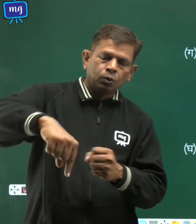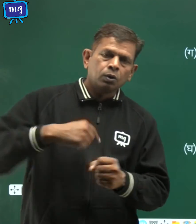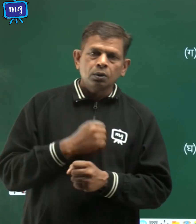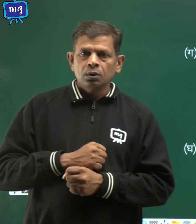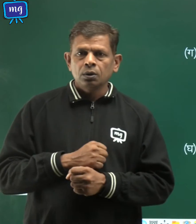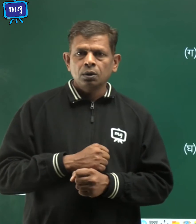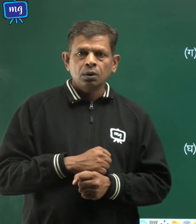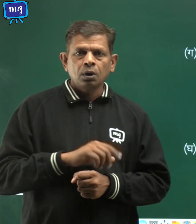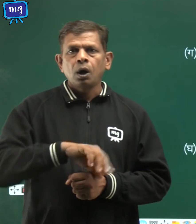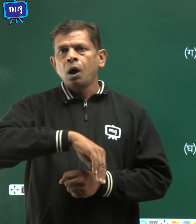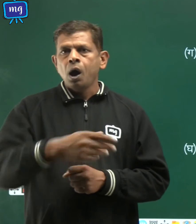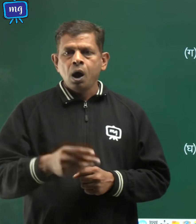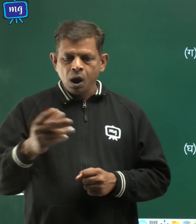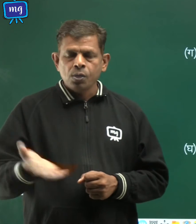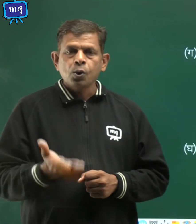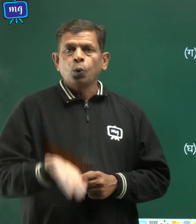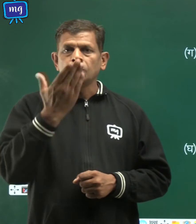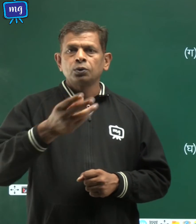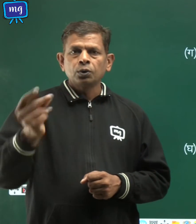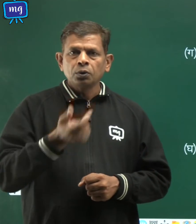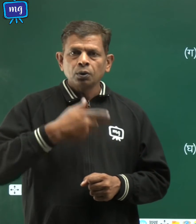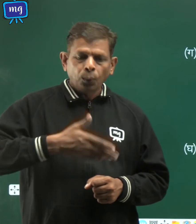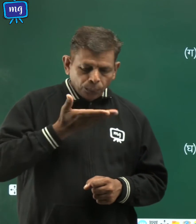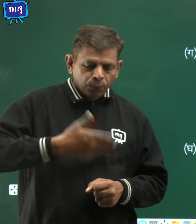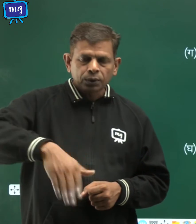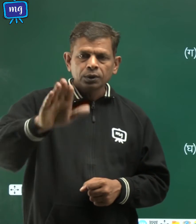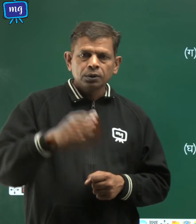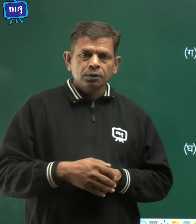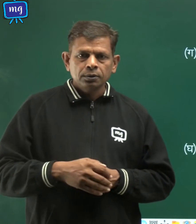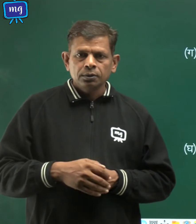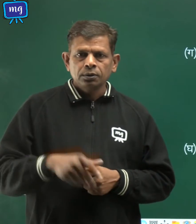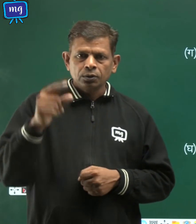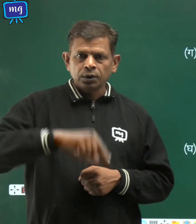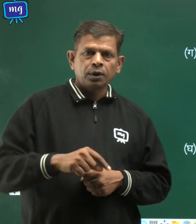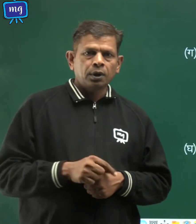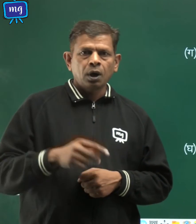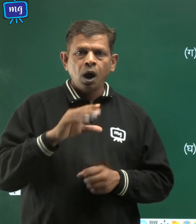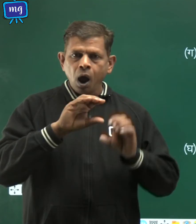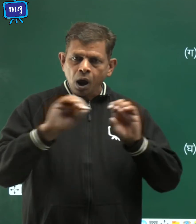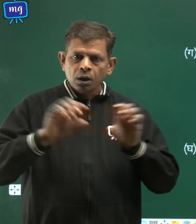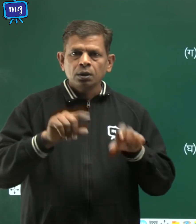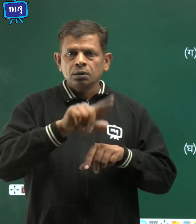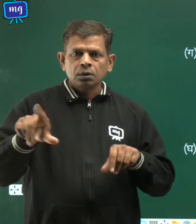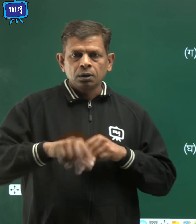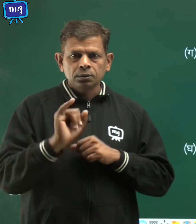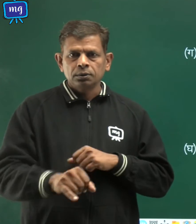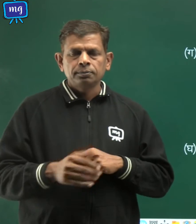अति उच्छ वेग की पवन बहती है तो यह कथन गलत है